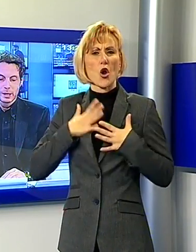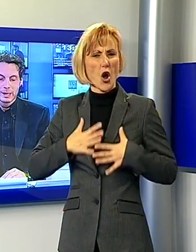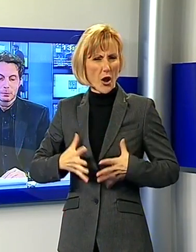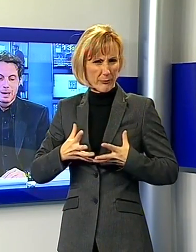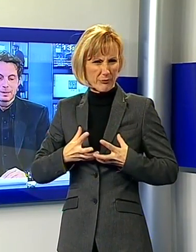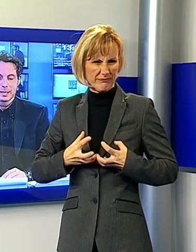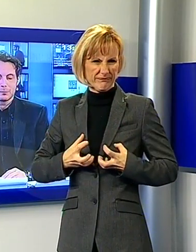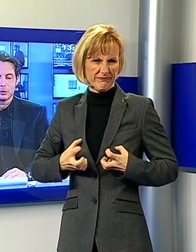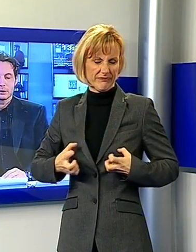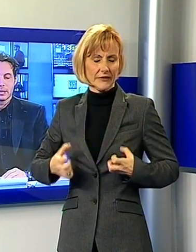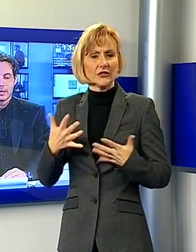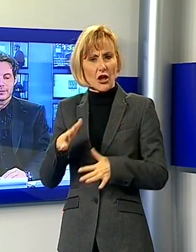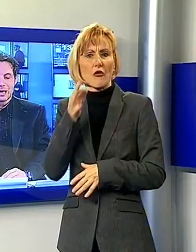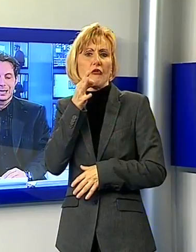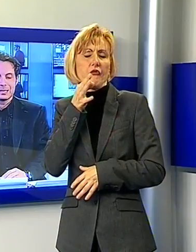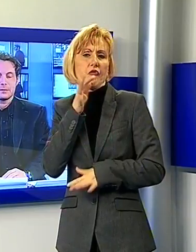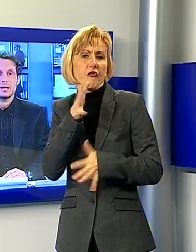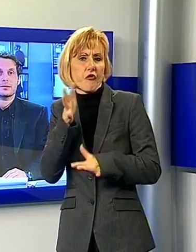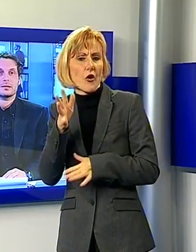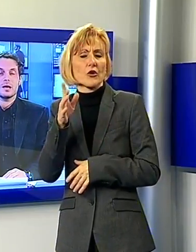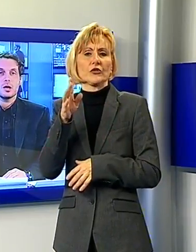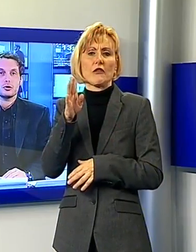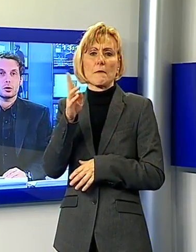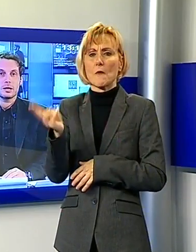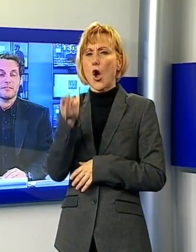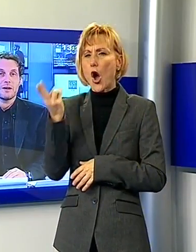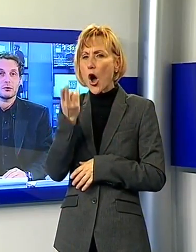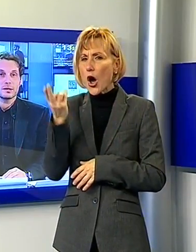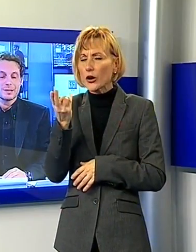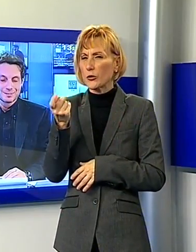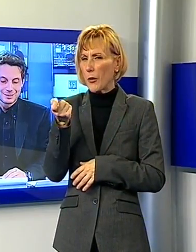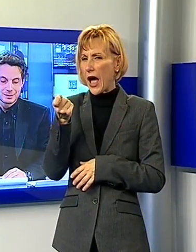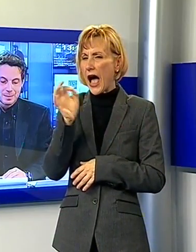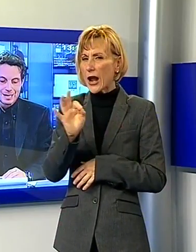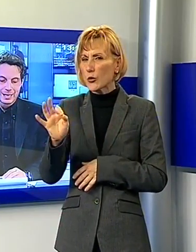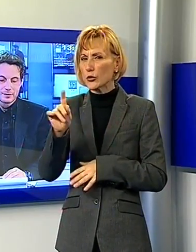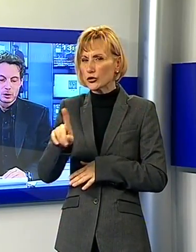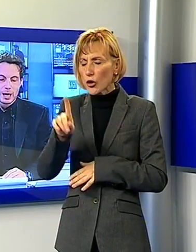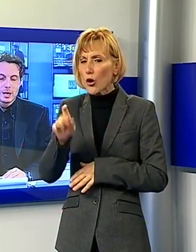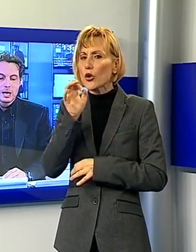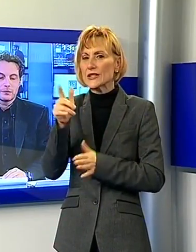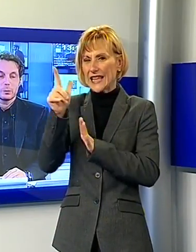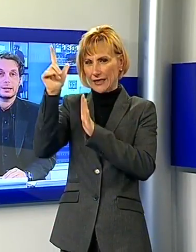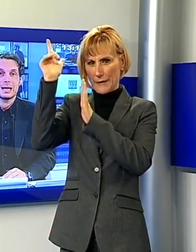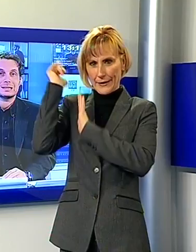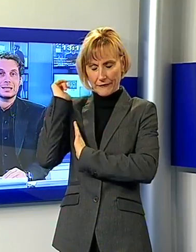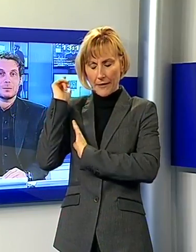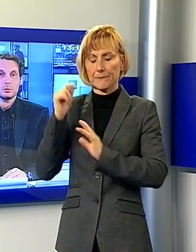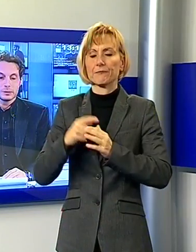ed è probabile che la morte risalga diversi giorni fa, forse settimane. La zona è frequentata da molti